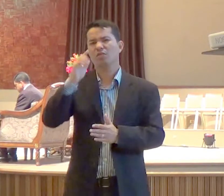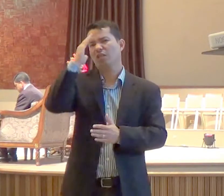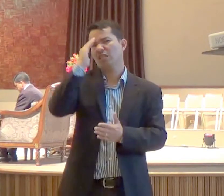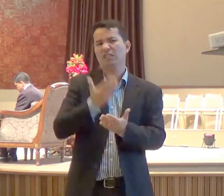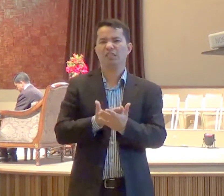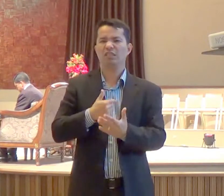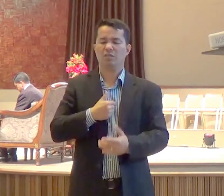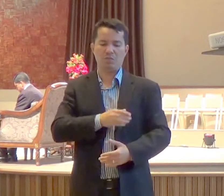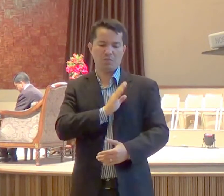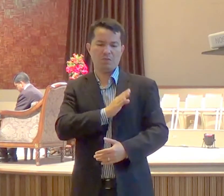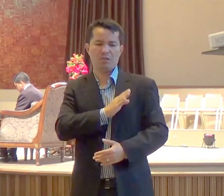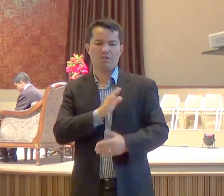coração, possa ser diferente,